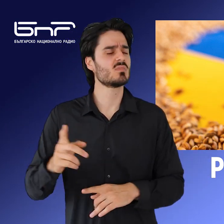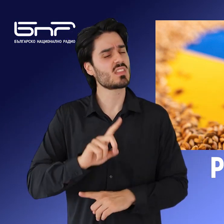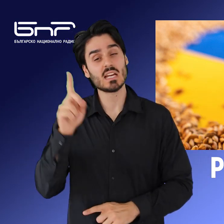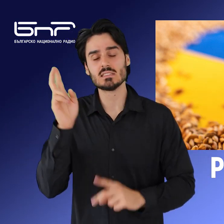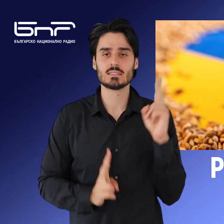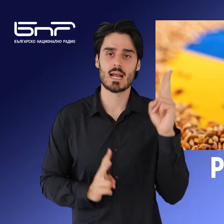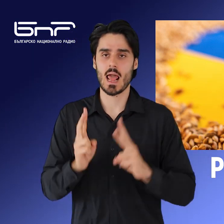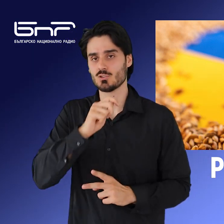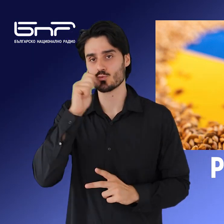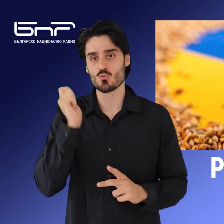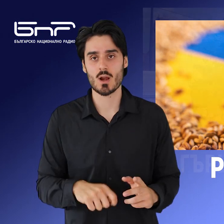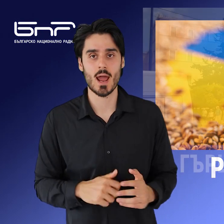Лондон, Веселим Павлонов.